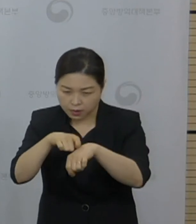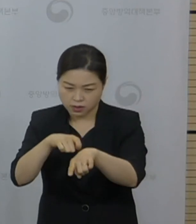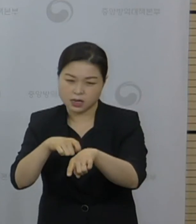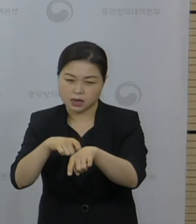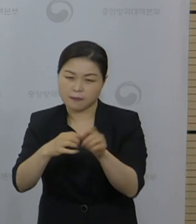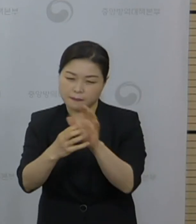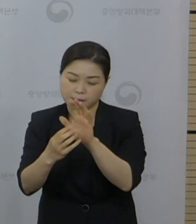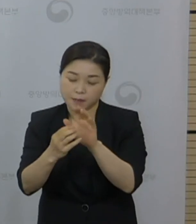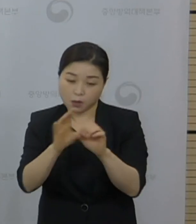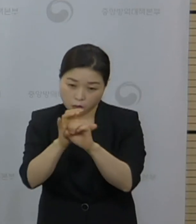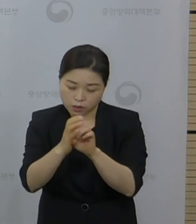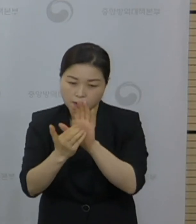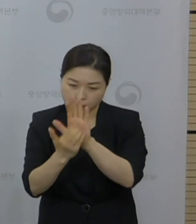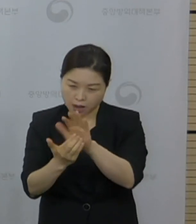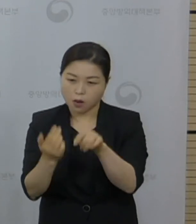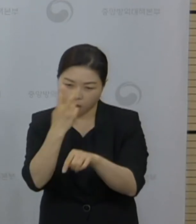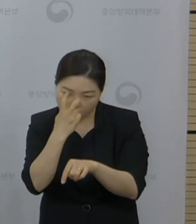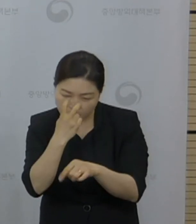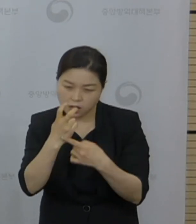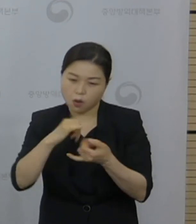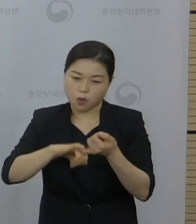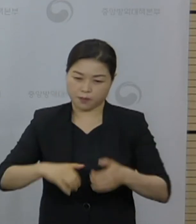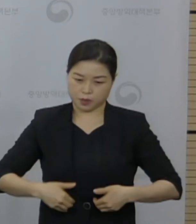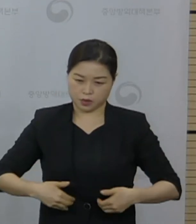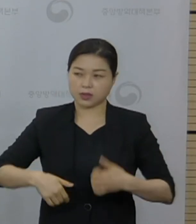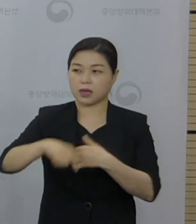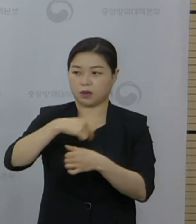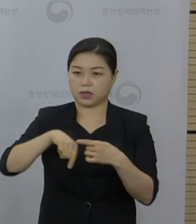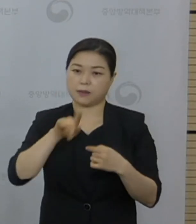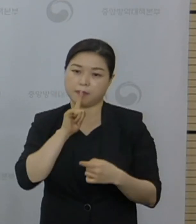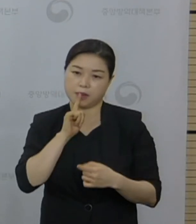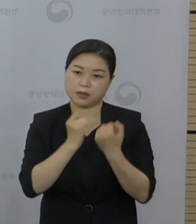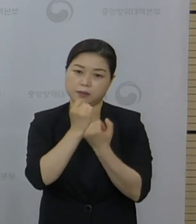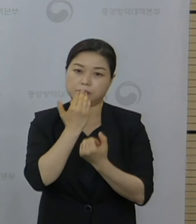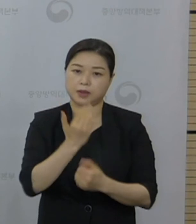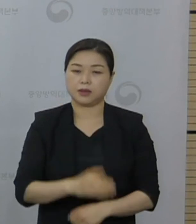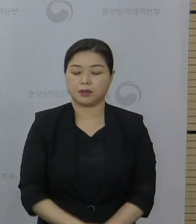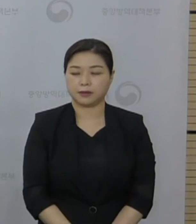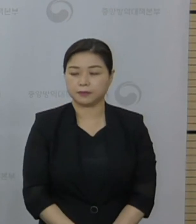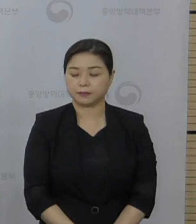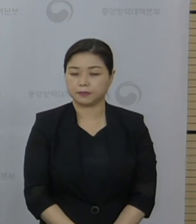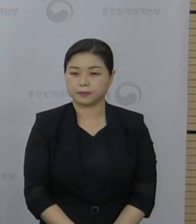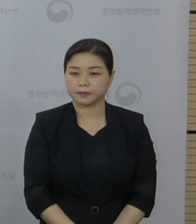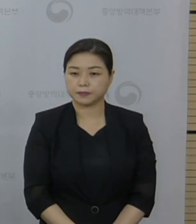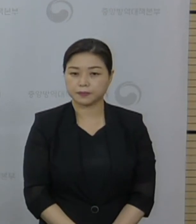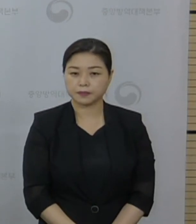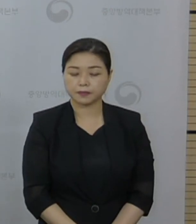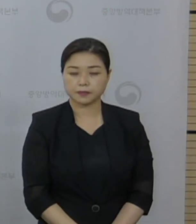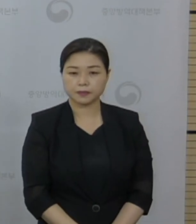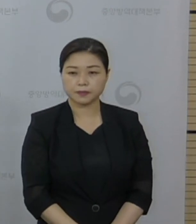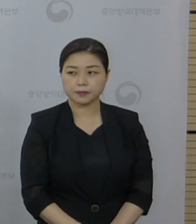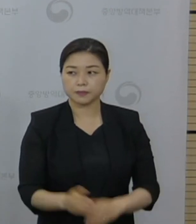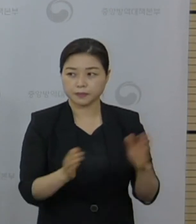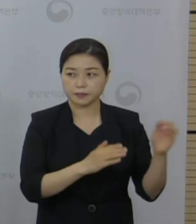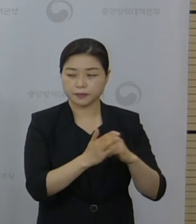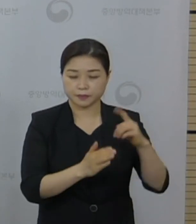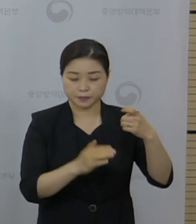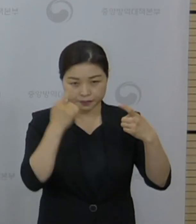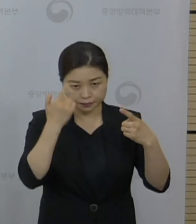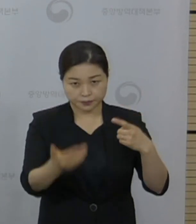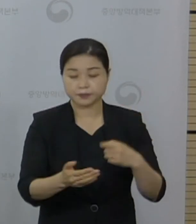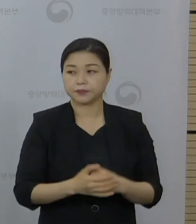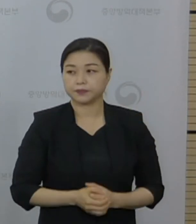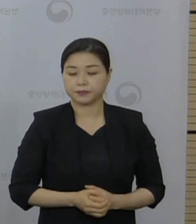시사해 주는 결과 상황이라고 말씀드릴 수 있겠습니다. 이상입니다. 네, 열한 번째 역학조사